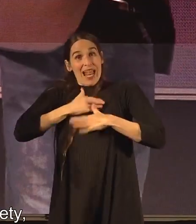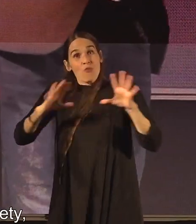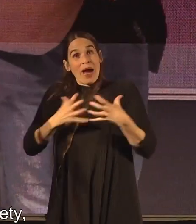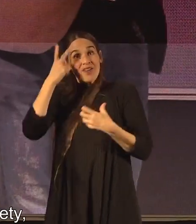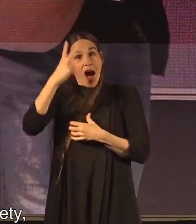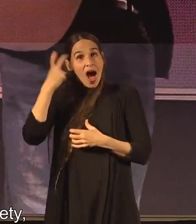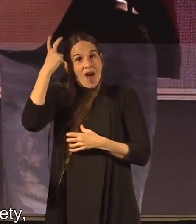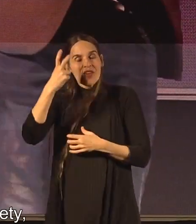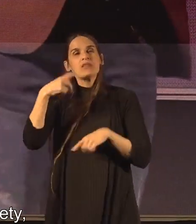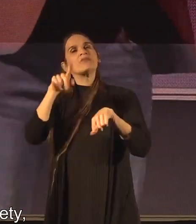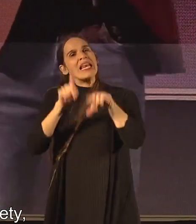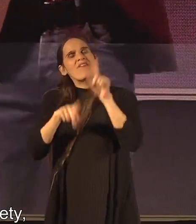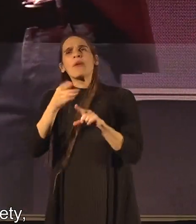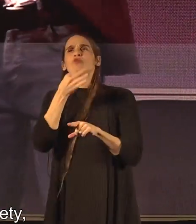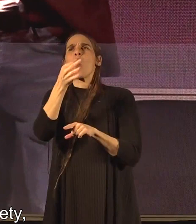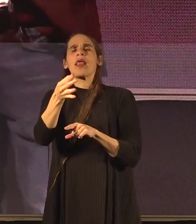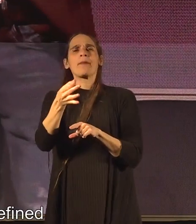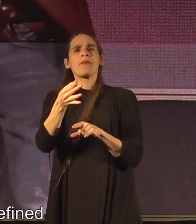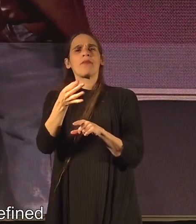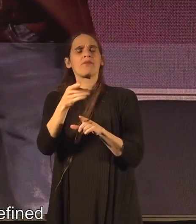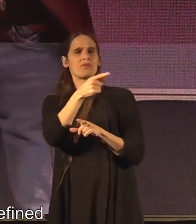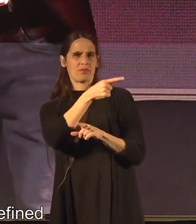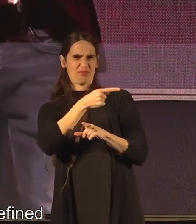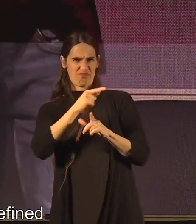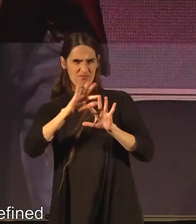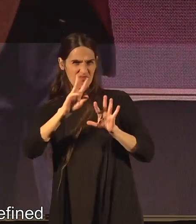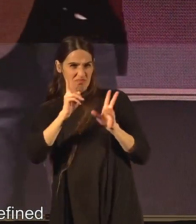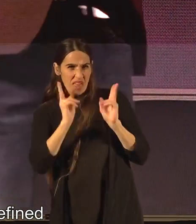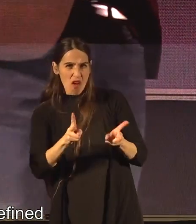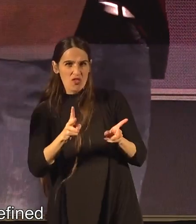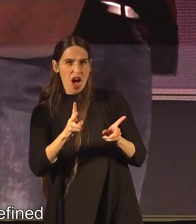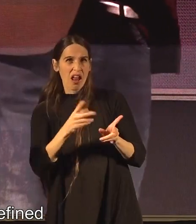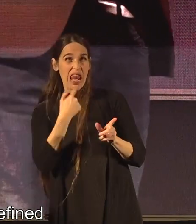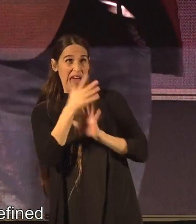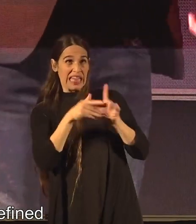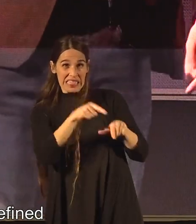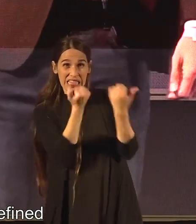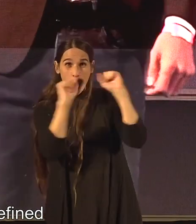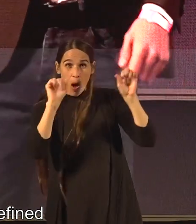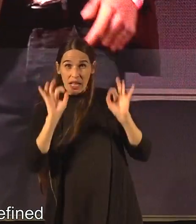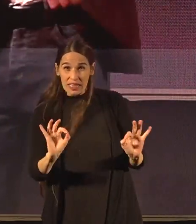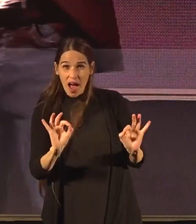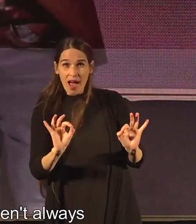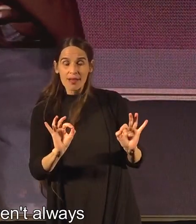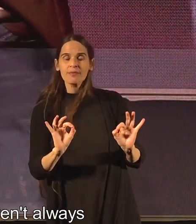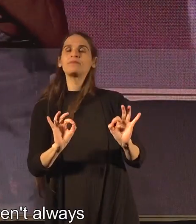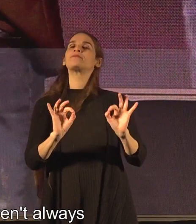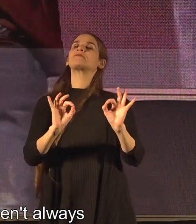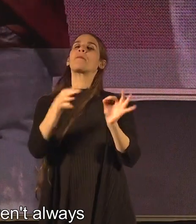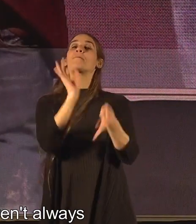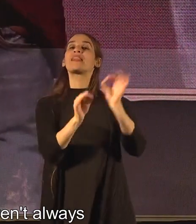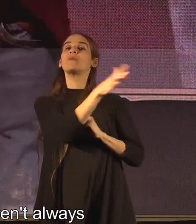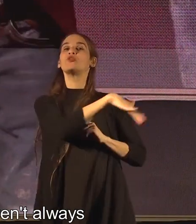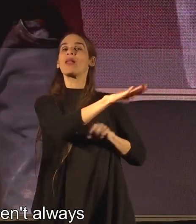הערבית לפעמים שואלים האם בכלל אפשר לקרוא לדמוקרטיה בתי